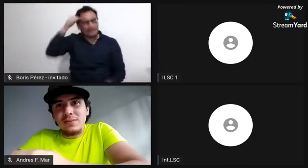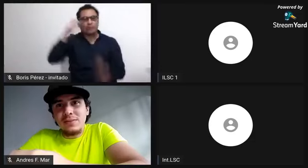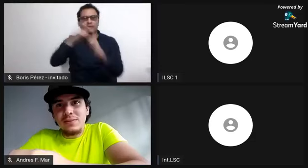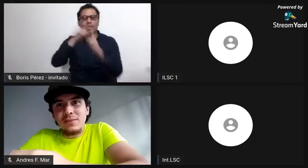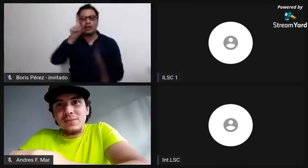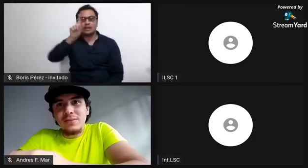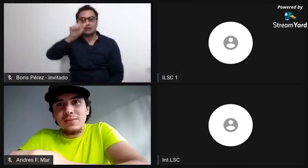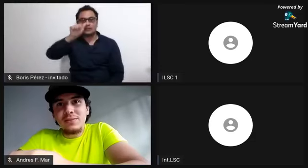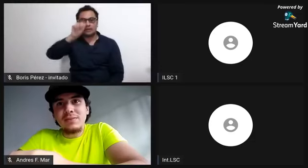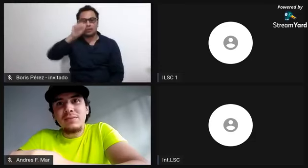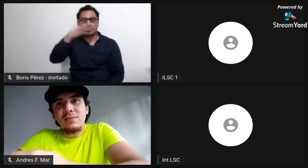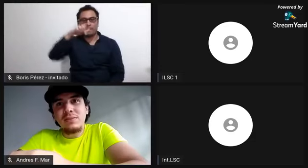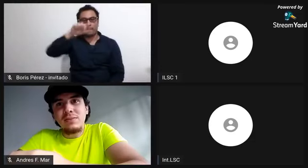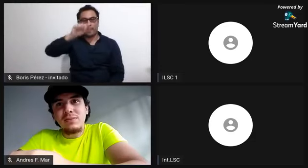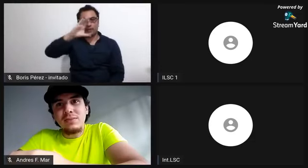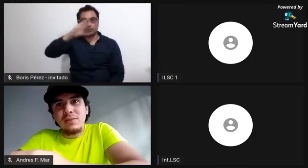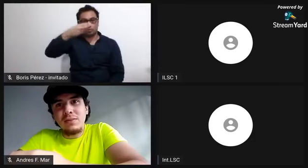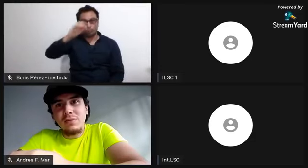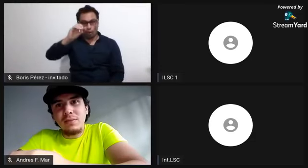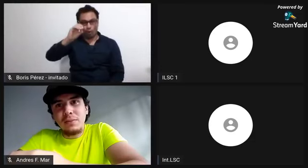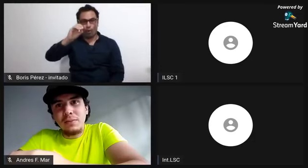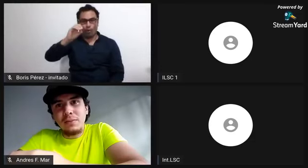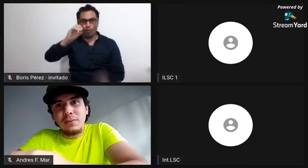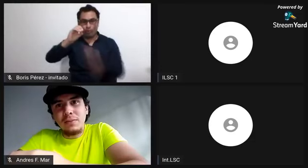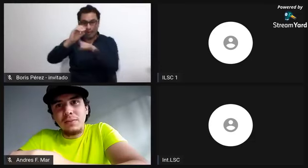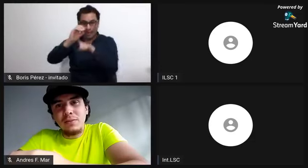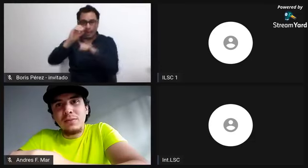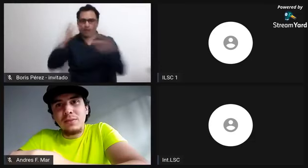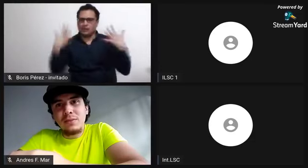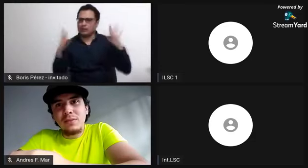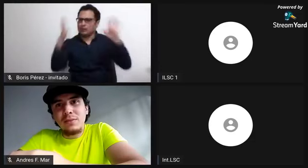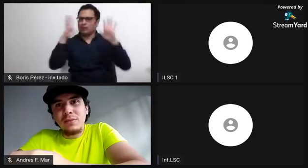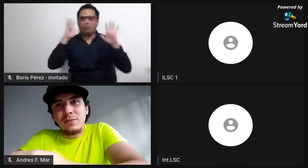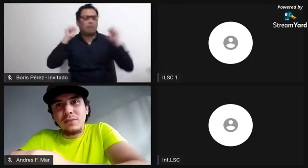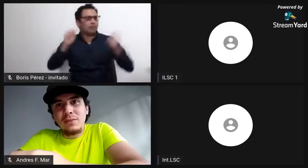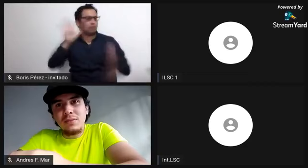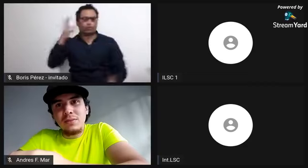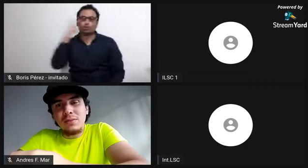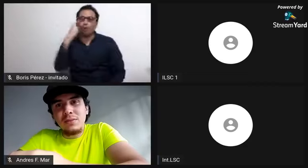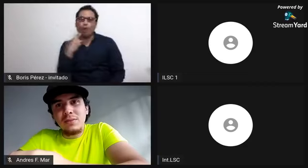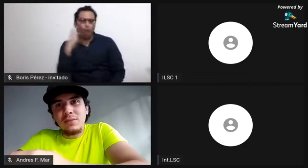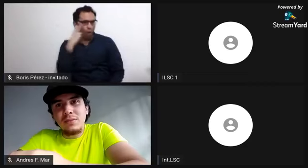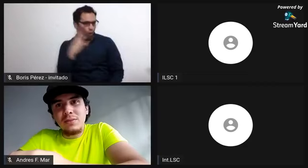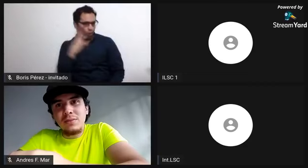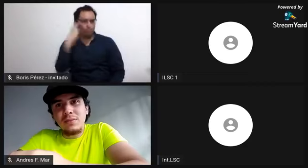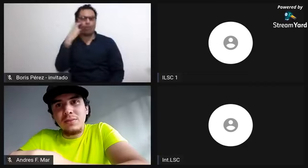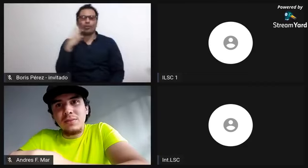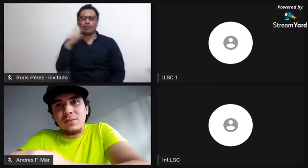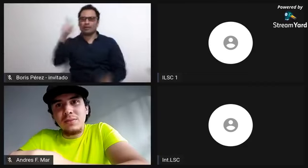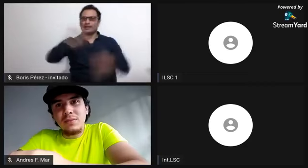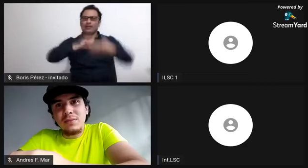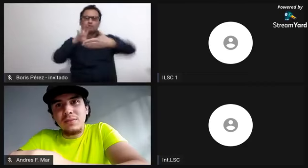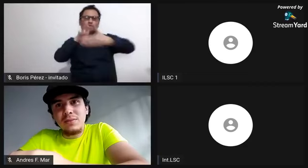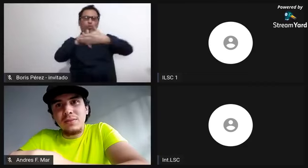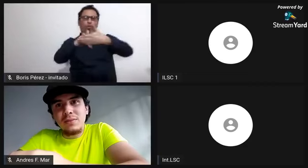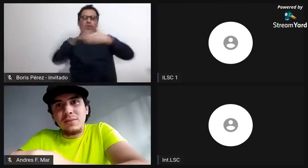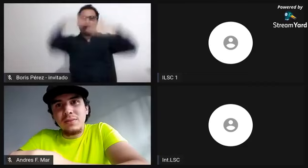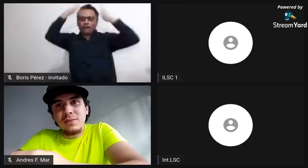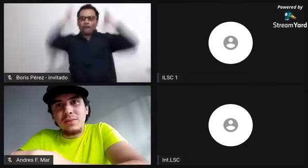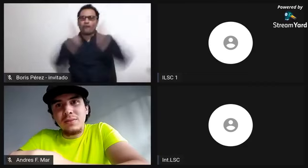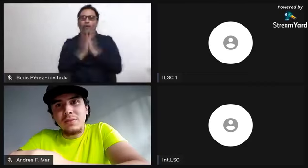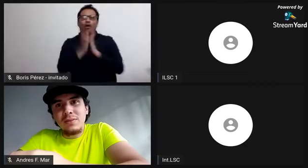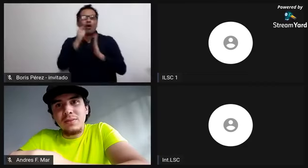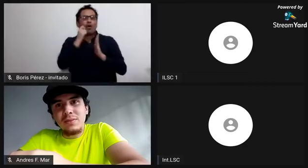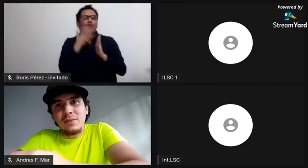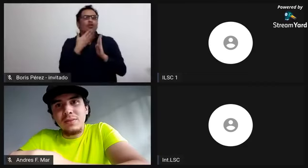Listo, ya la encontré, estaba buscando aquí, San Pacho, si es una